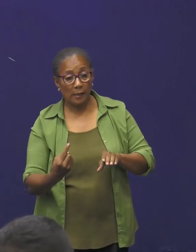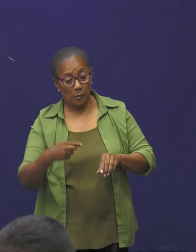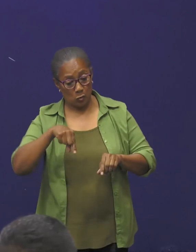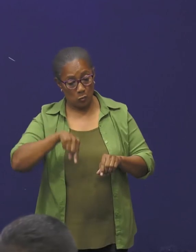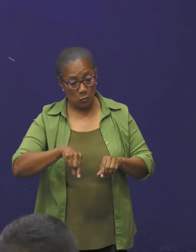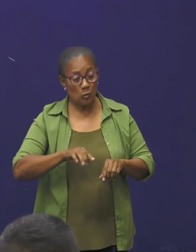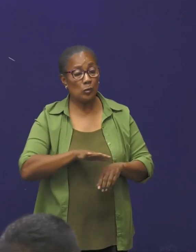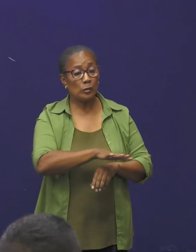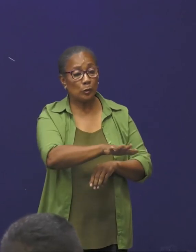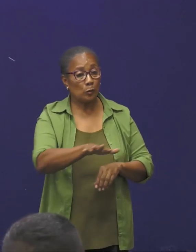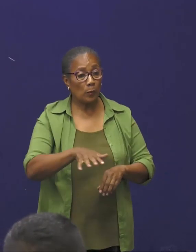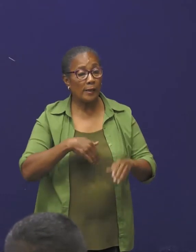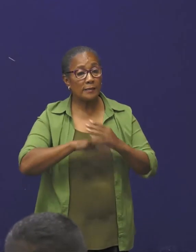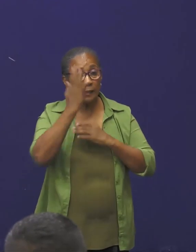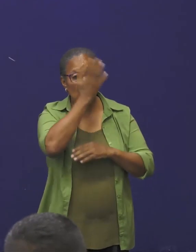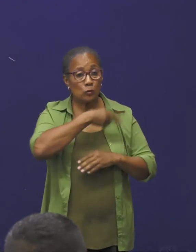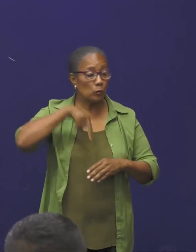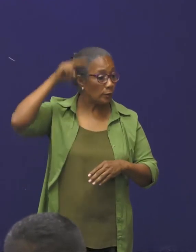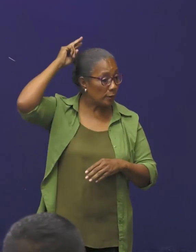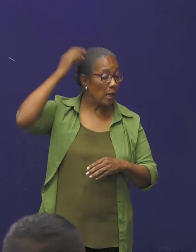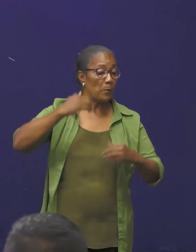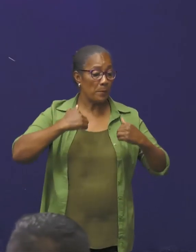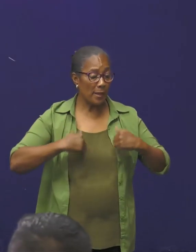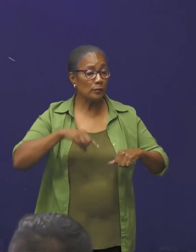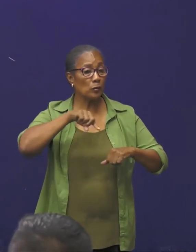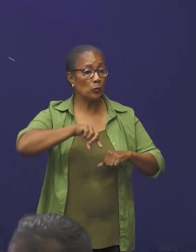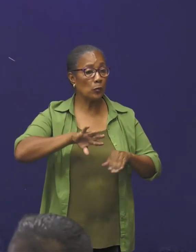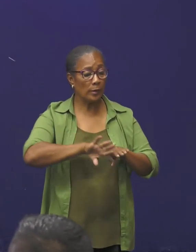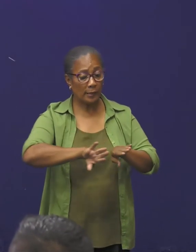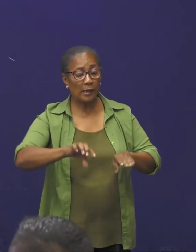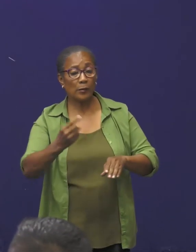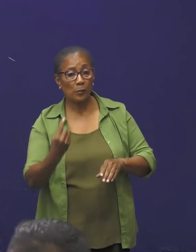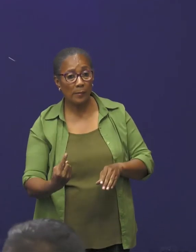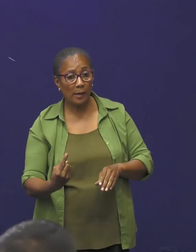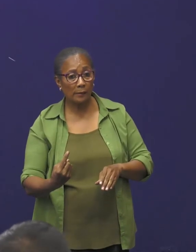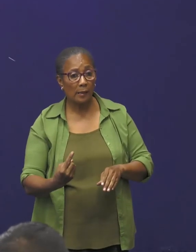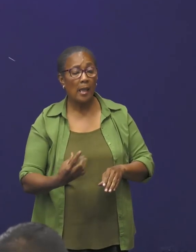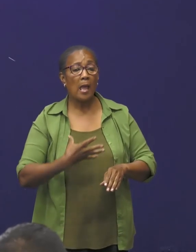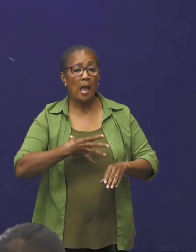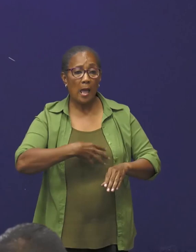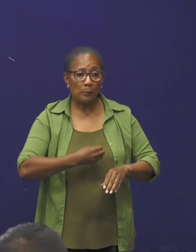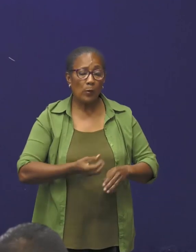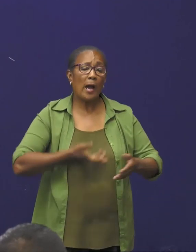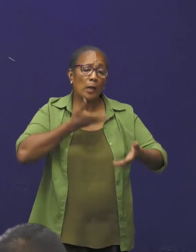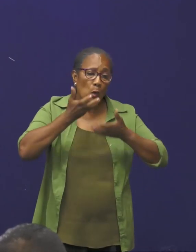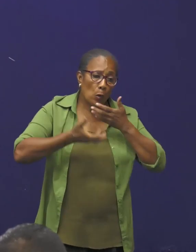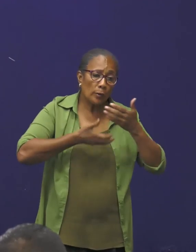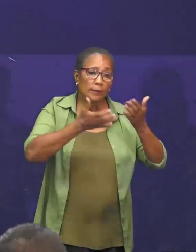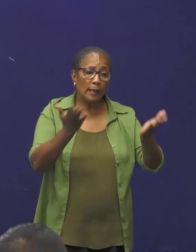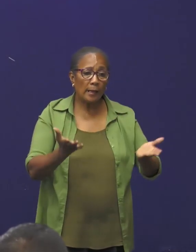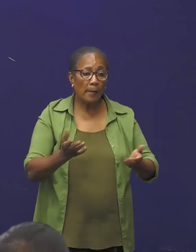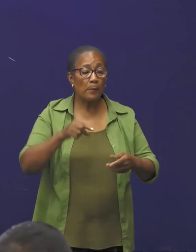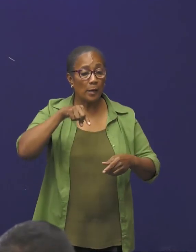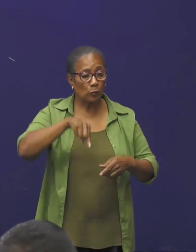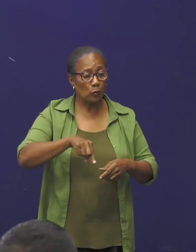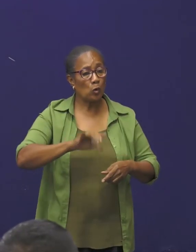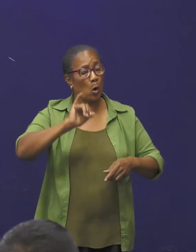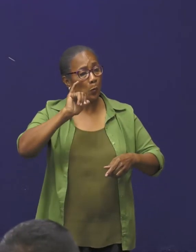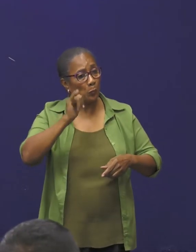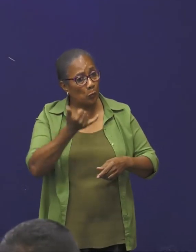situatie in Suriname waarbij mensen in quarantaine worden geplaatst. En quarantaine hebben we vaker uitgelegd. Maar moet je zeggen niet,